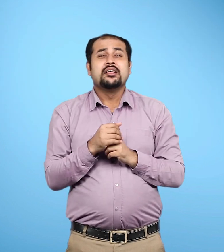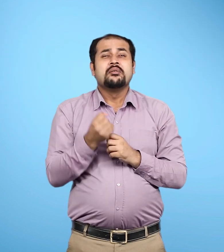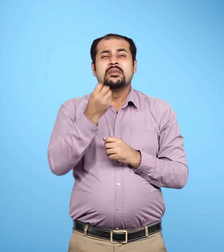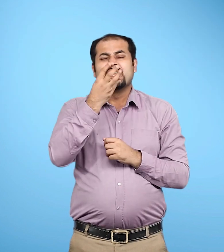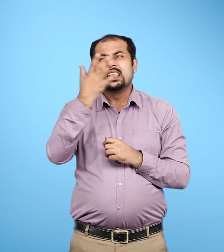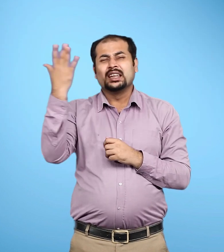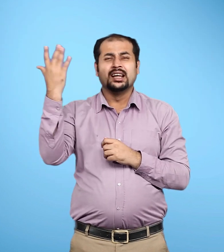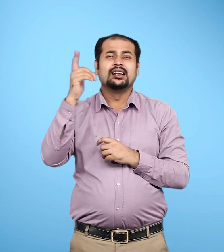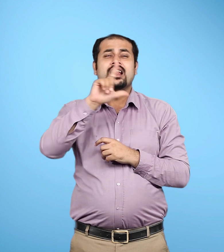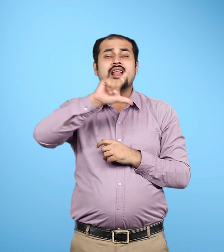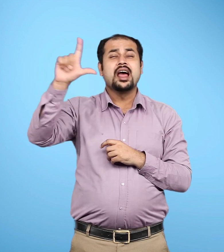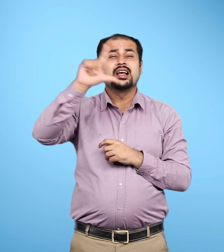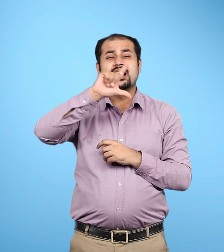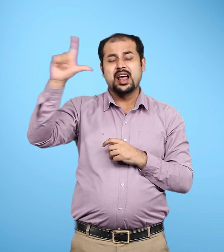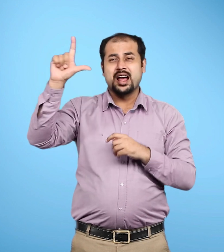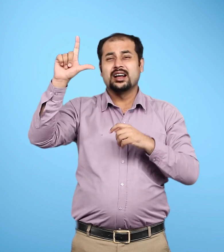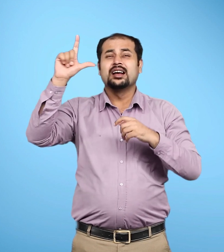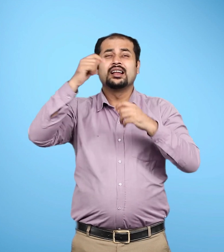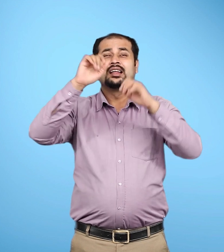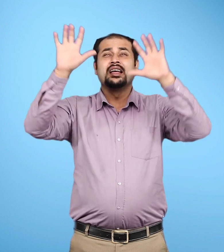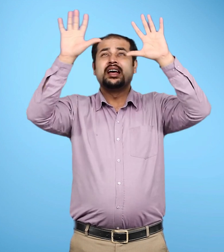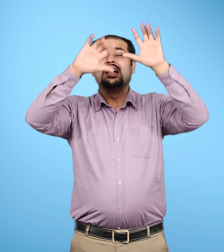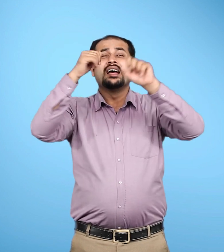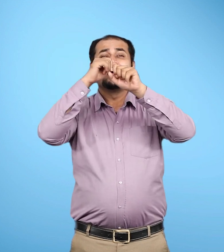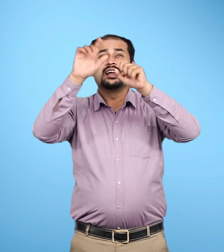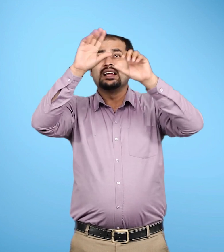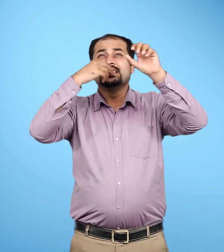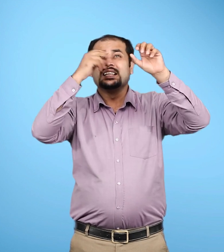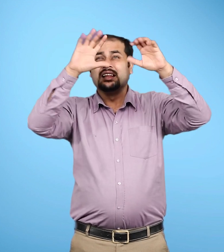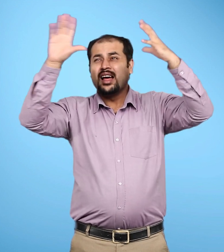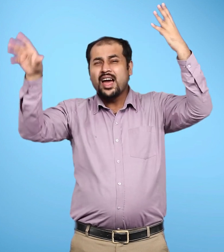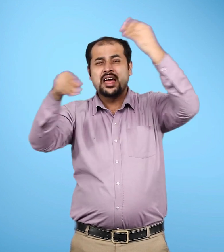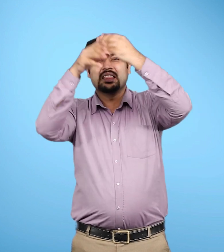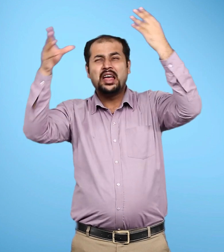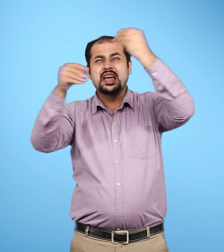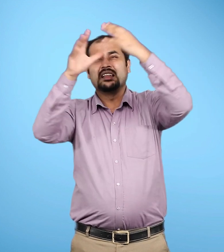इस प्रकार की लाखों आकाश गंगाएं मिल कर ब्रम्हंड का निर्मान करती है